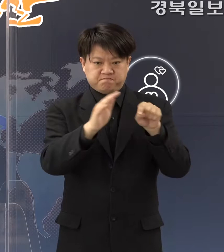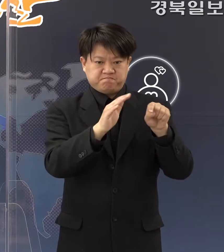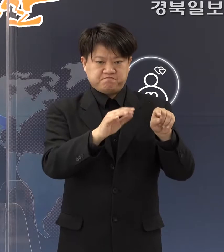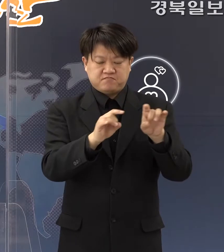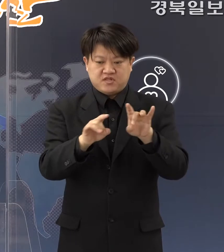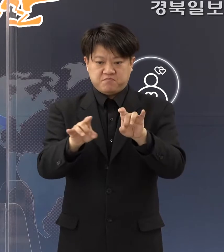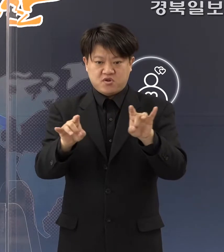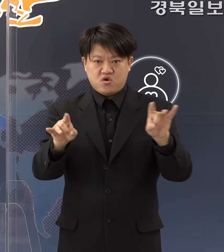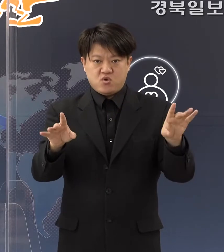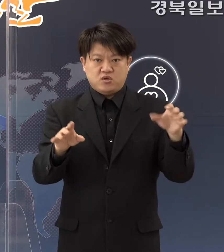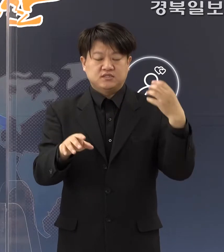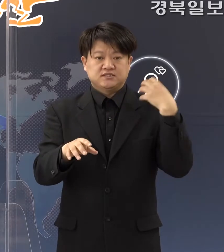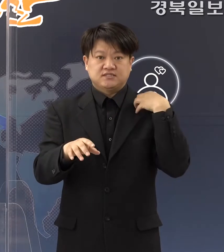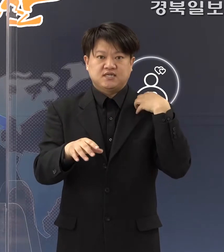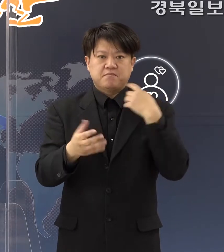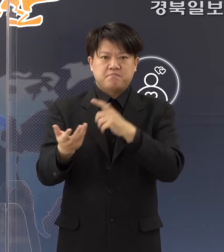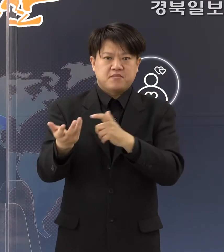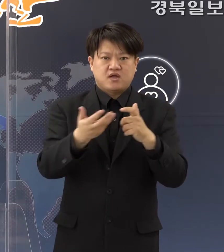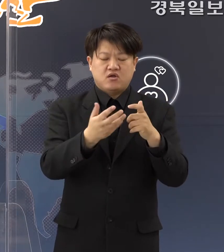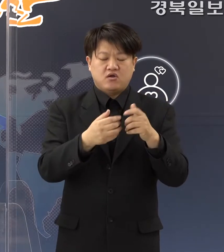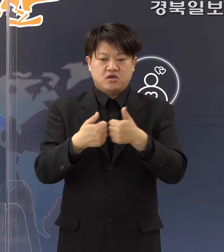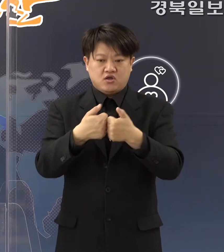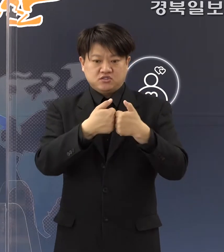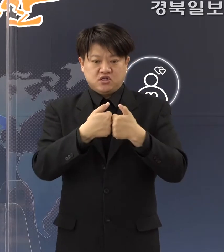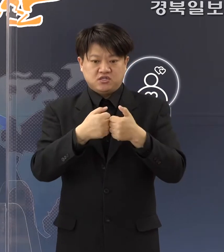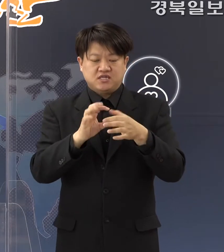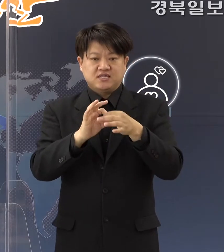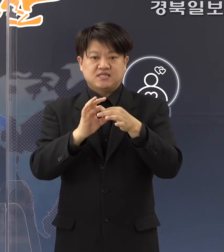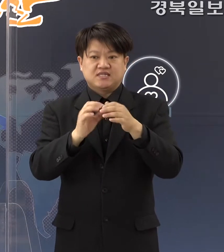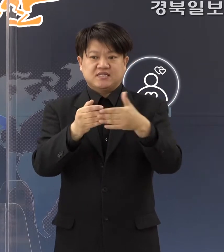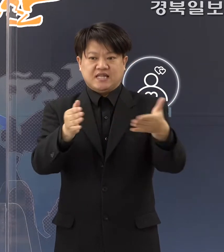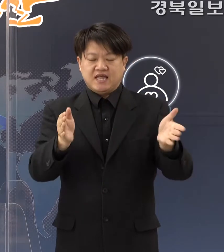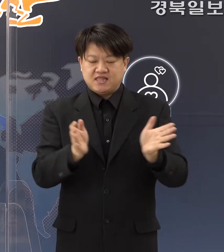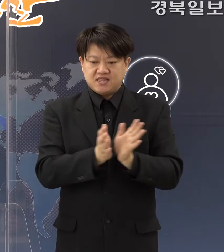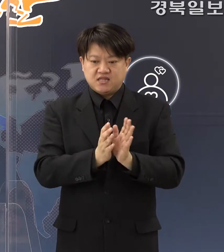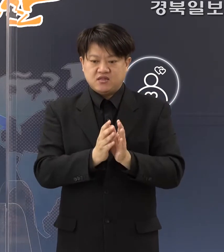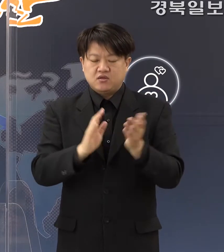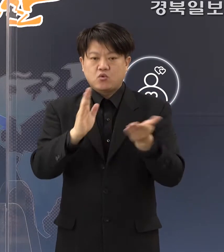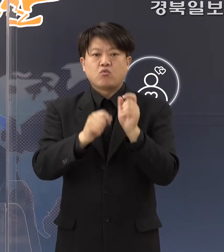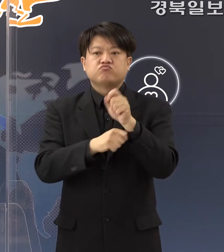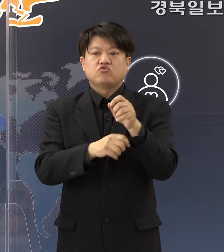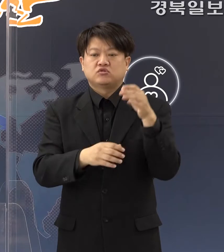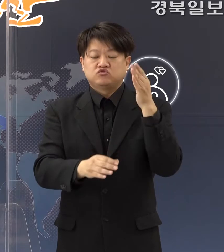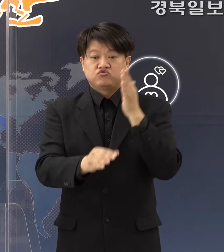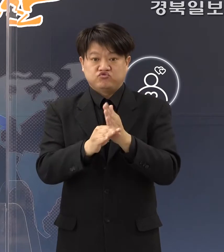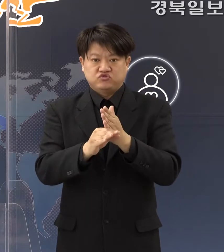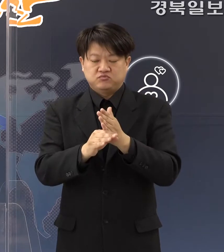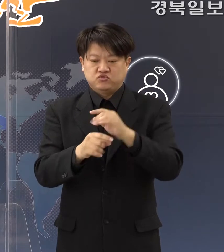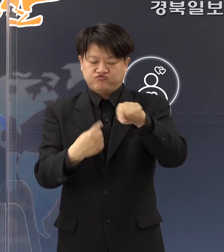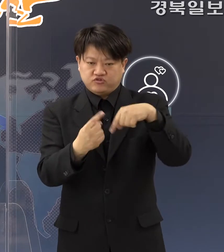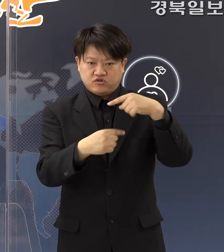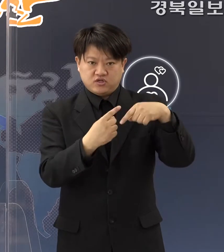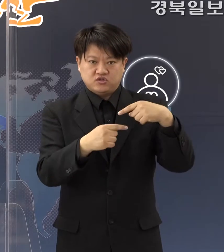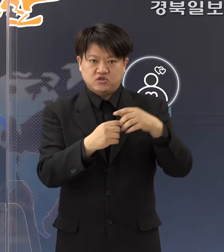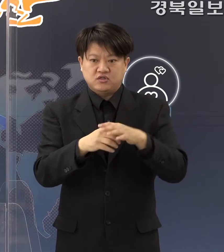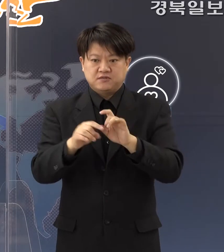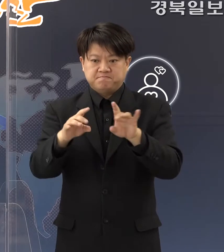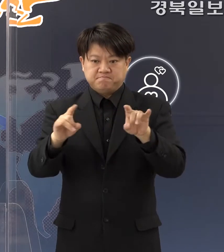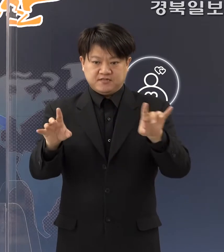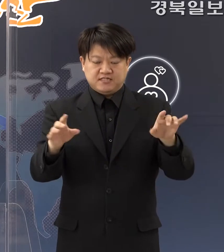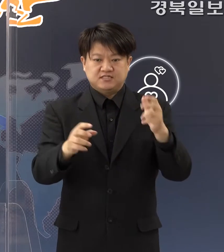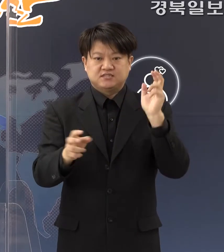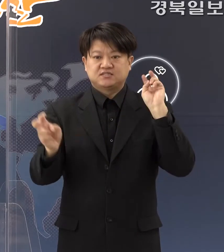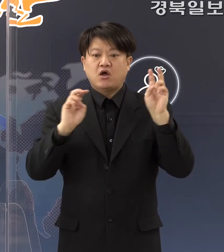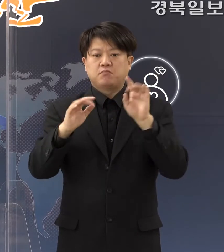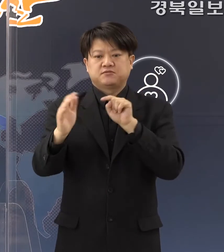책임 방역 컨설팅 단을 공무원이 주축이 돼서 운영을 해서 각 구호사업장에 대한